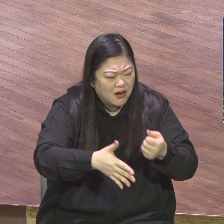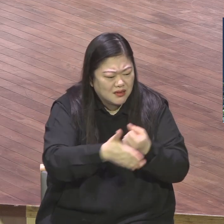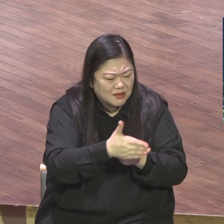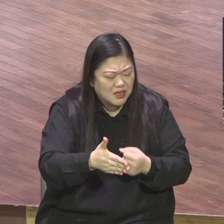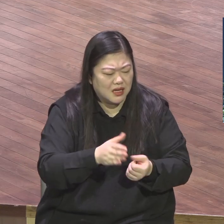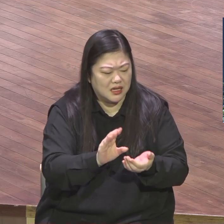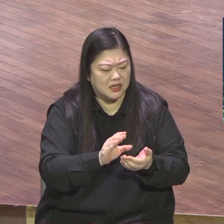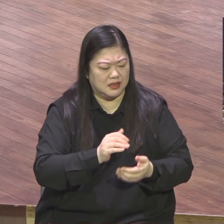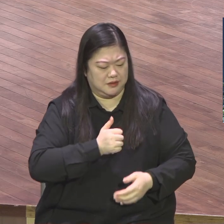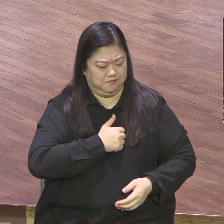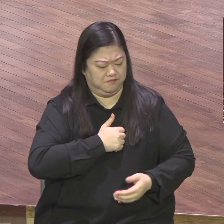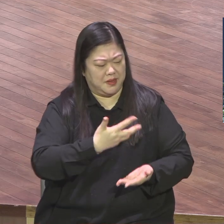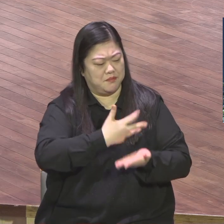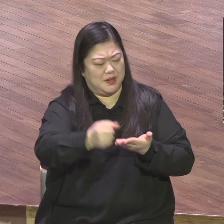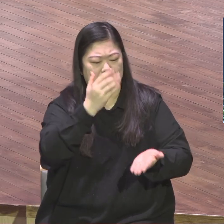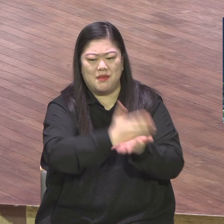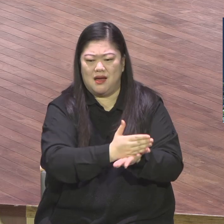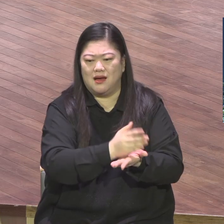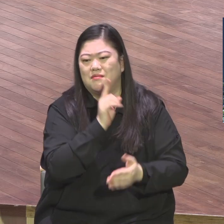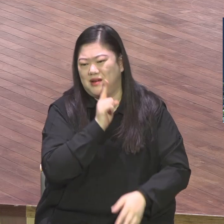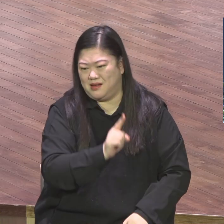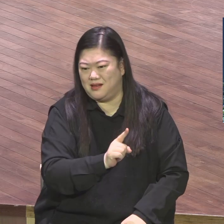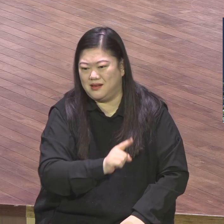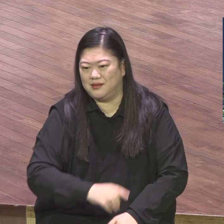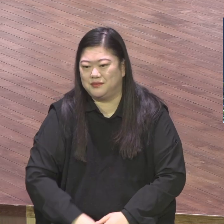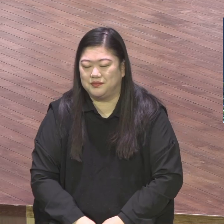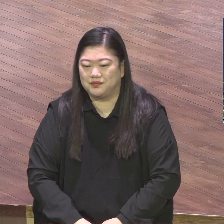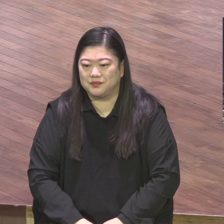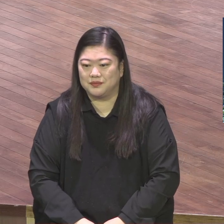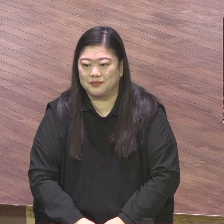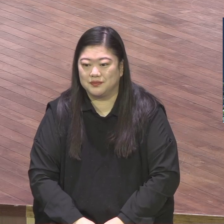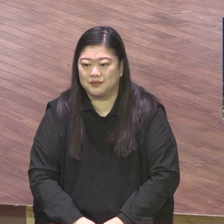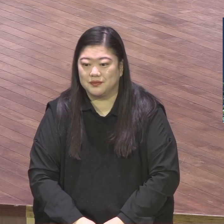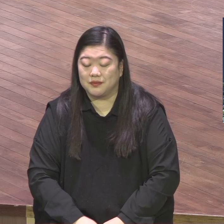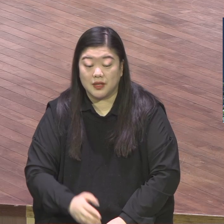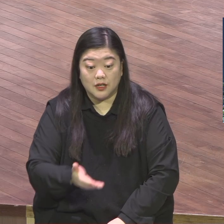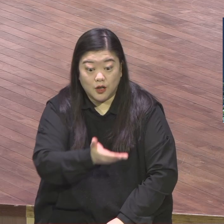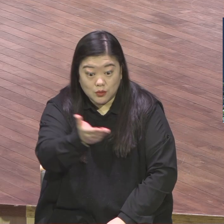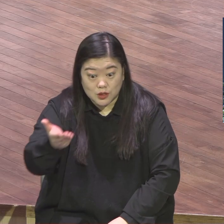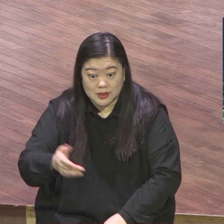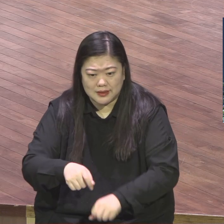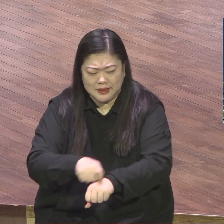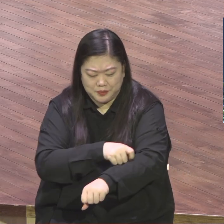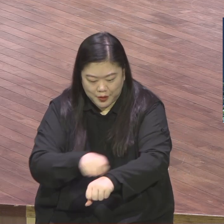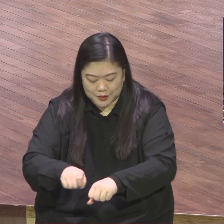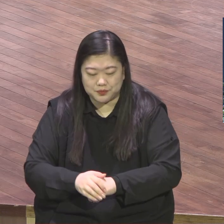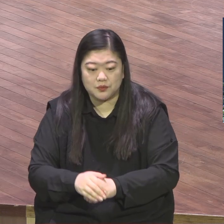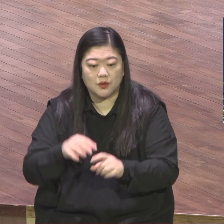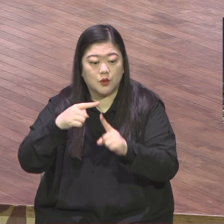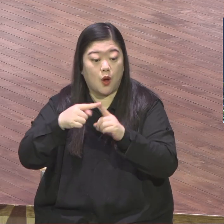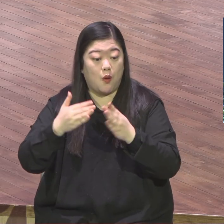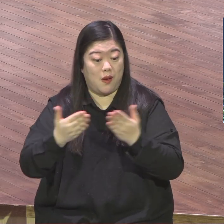빌리포 강회를 통해서 연계 모든 선도를 특별히 직분을 받은 모든 청직이들은